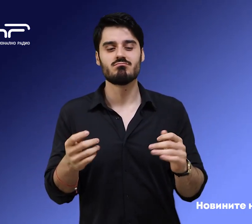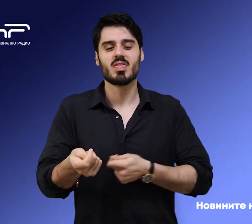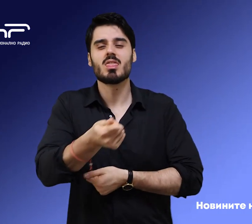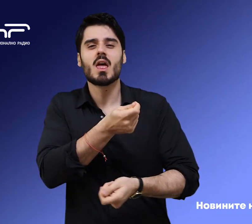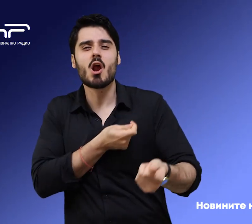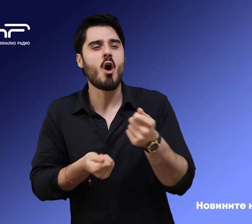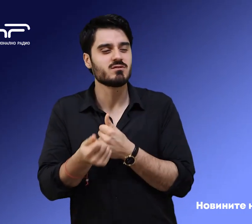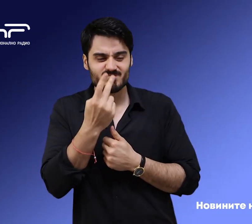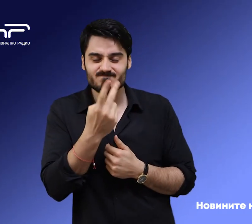практики.